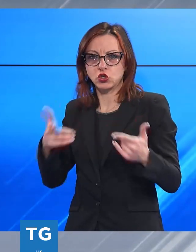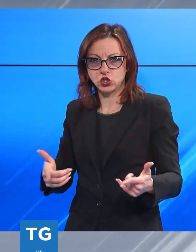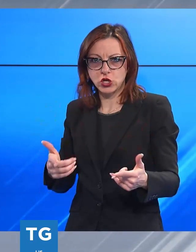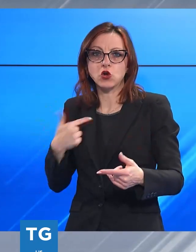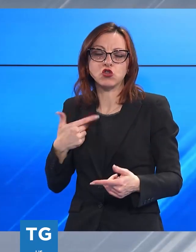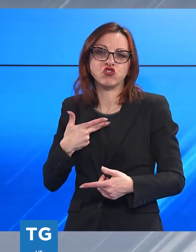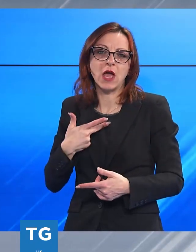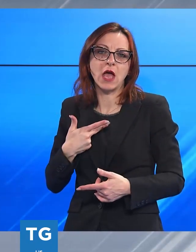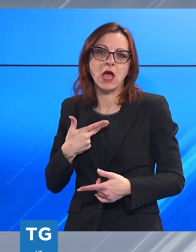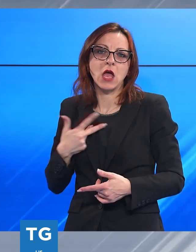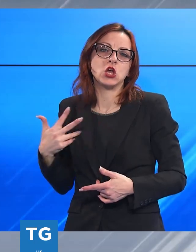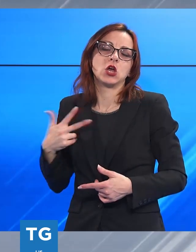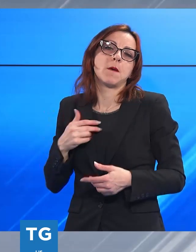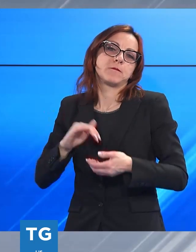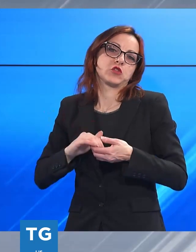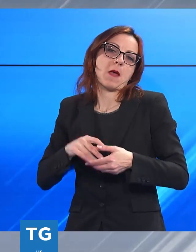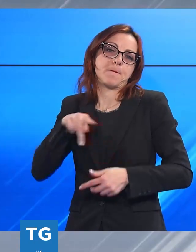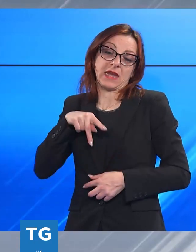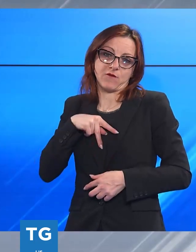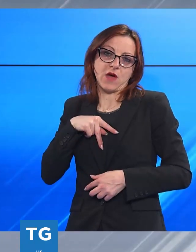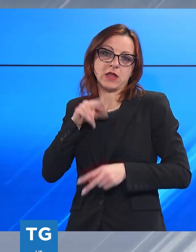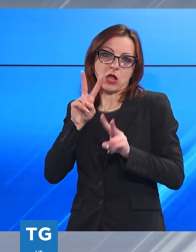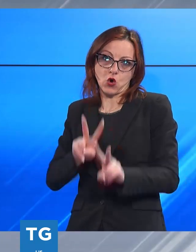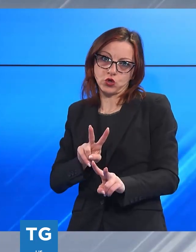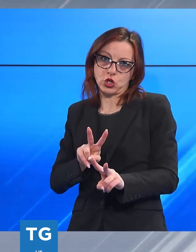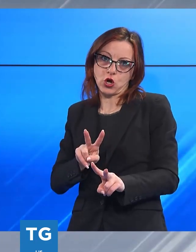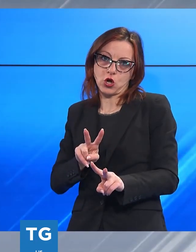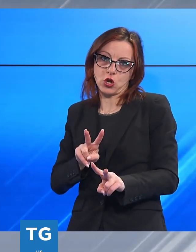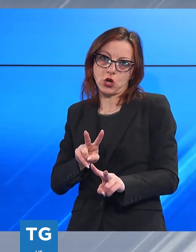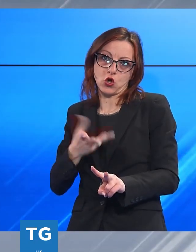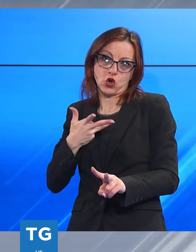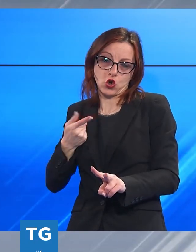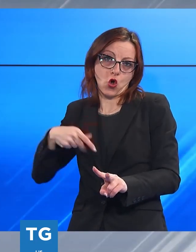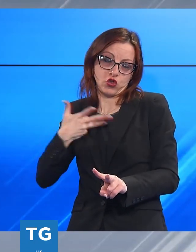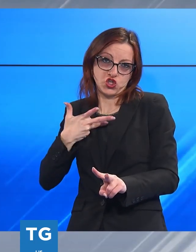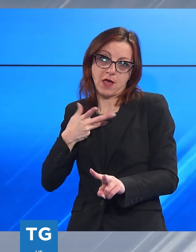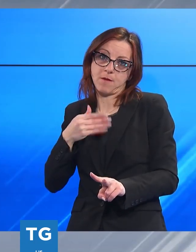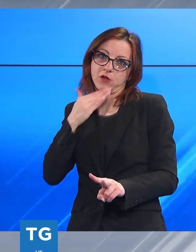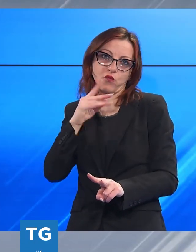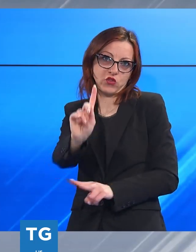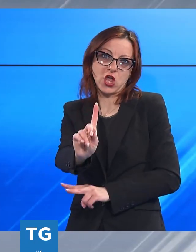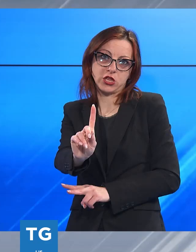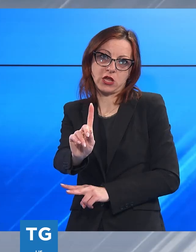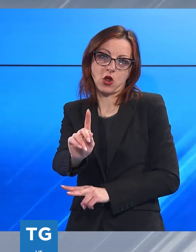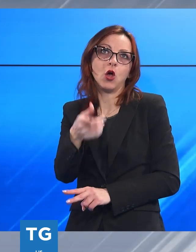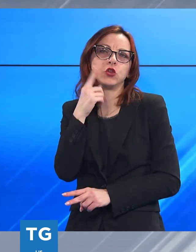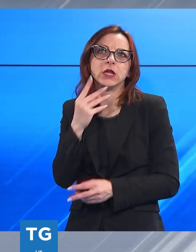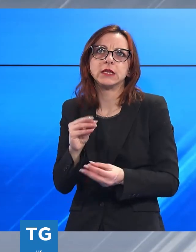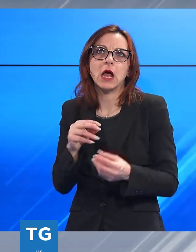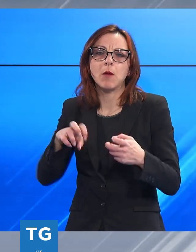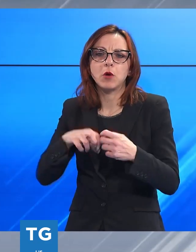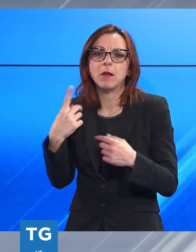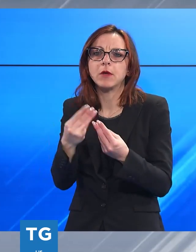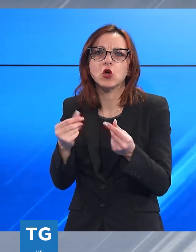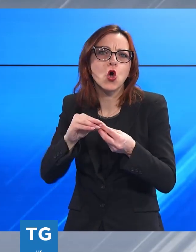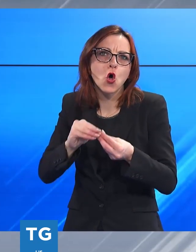privata dei vigili che ci viene a controllare, però a quanto pare non basta e non sappiamo più come risolvere questo problema